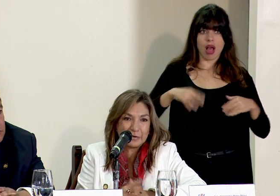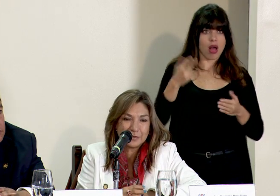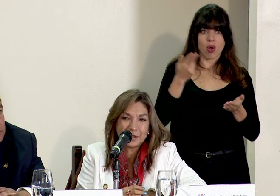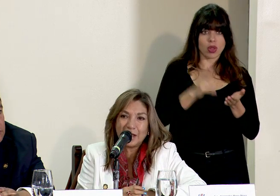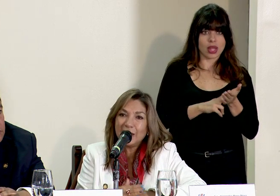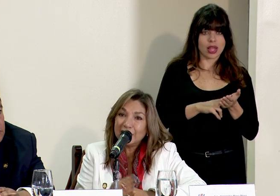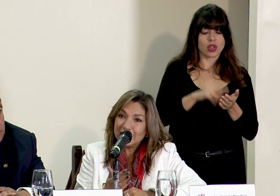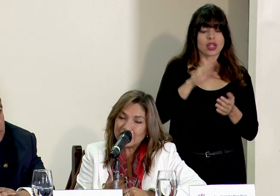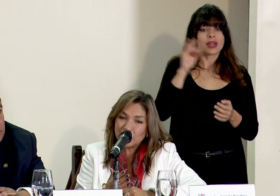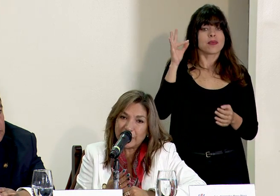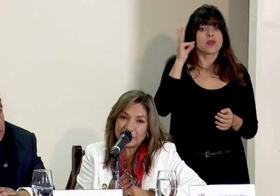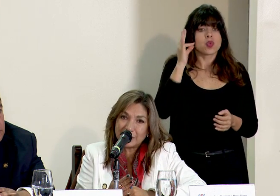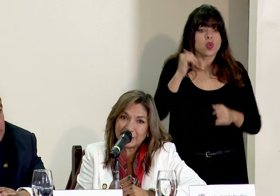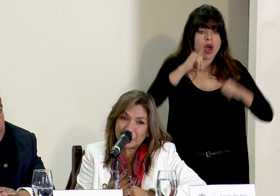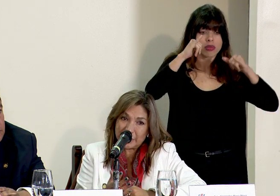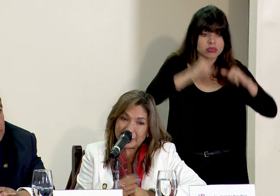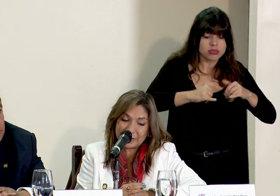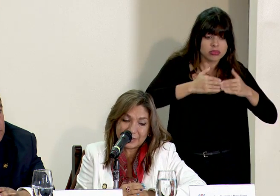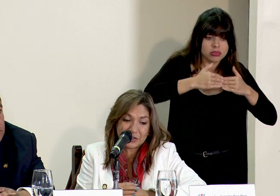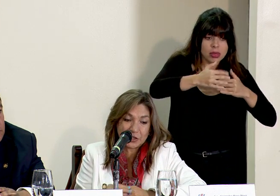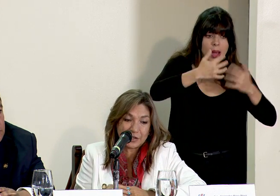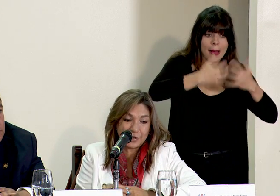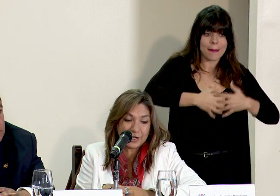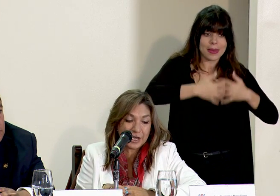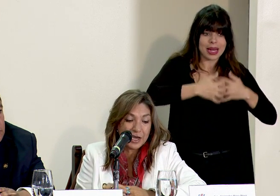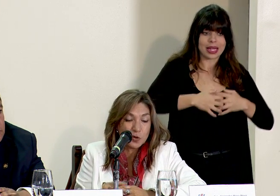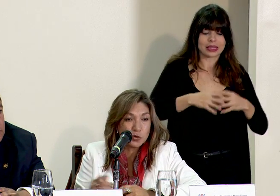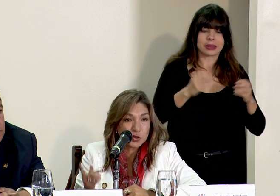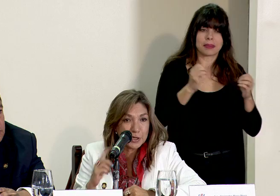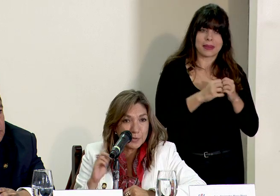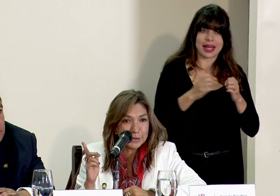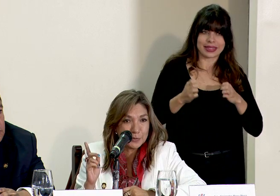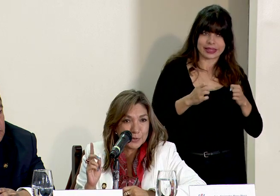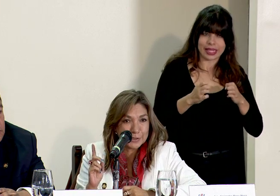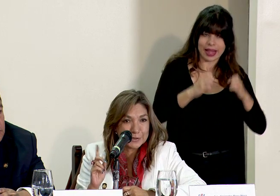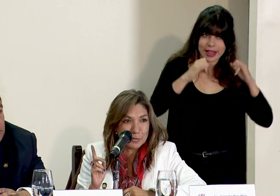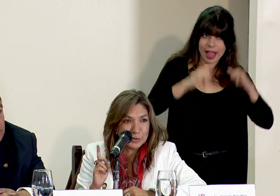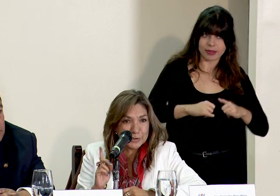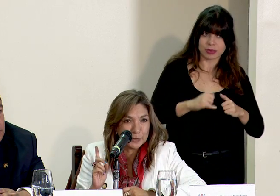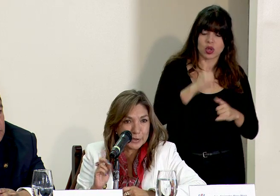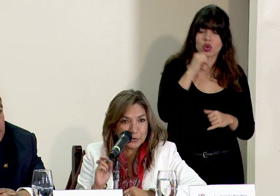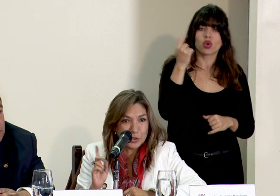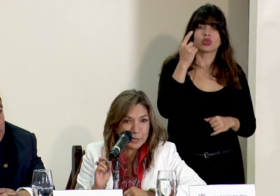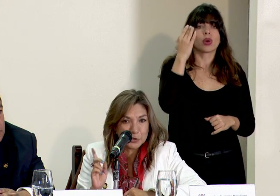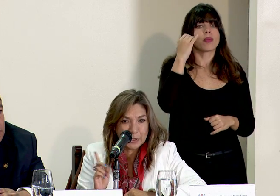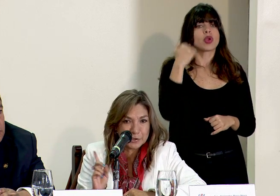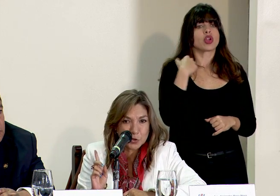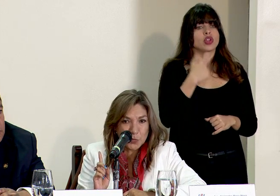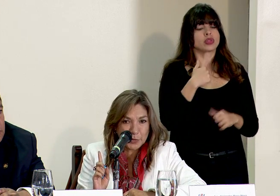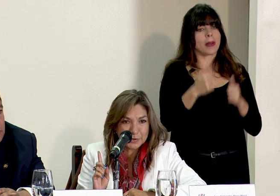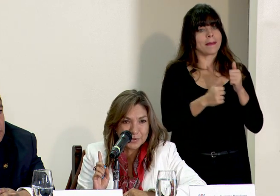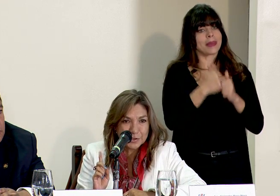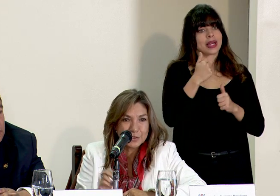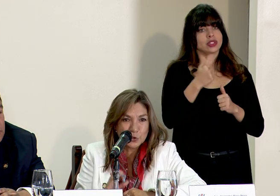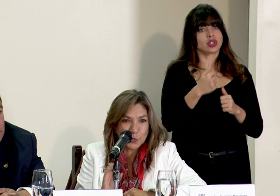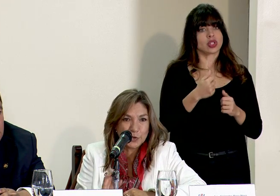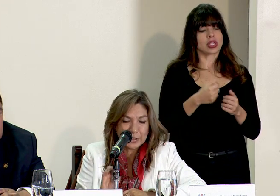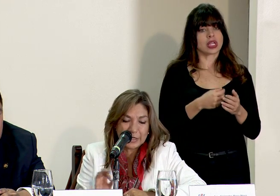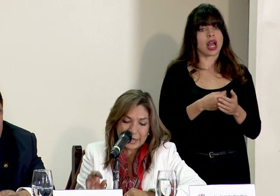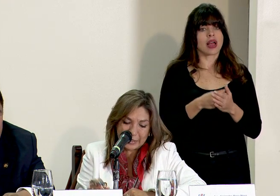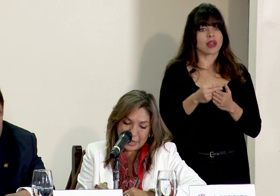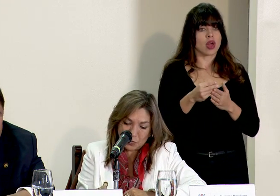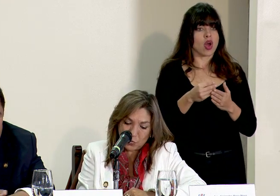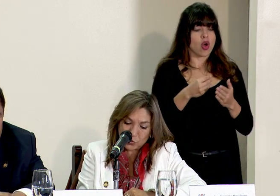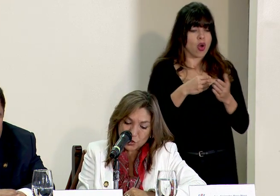la permanencia de las mujeres en las empresas es estratégica no solamente porque estamos determinando la mayoría de las compras sino